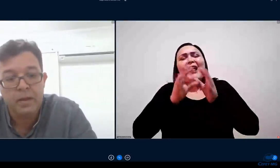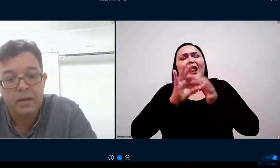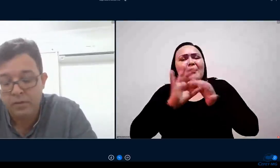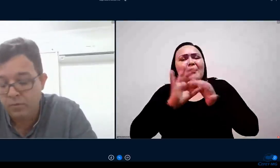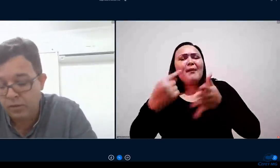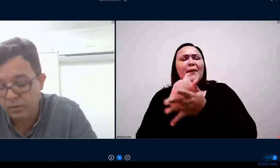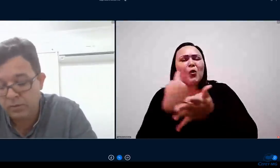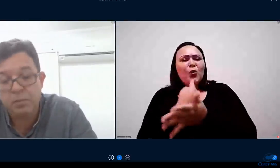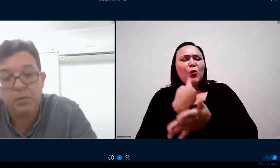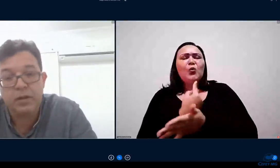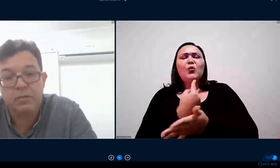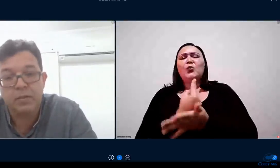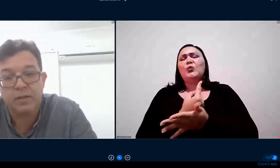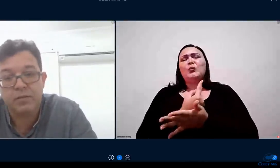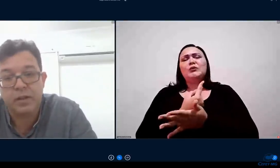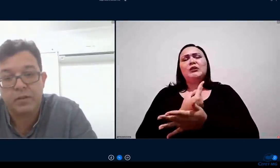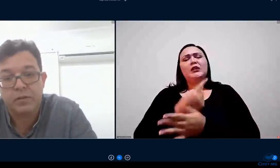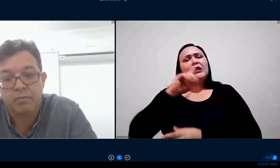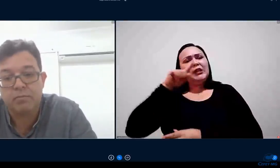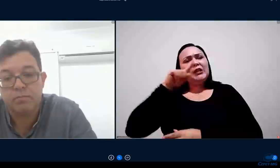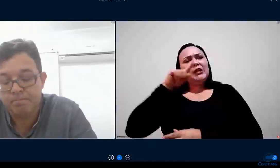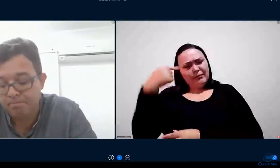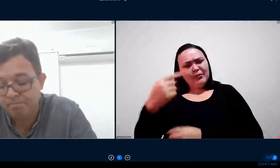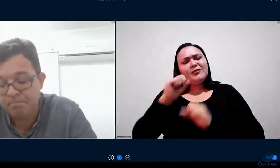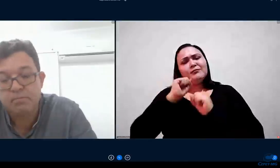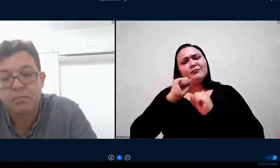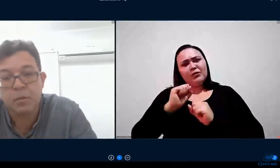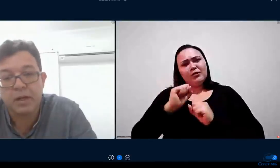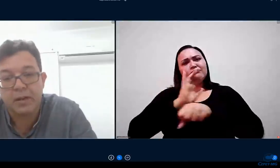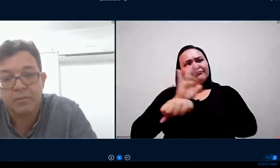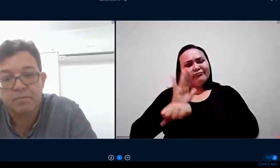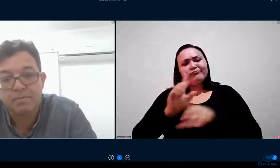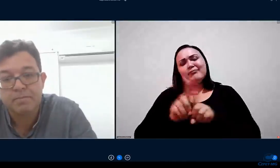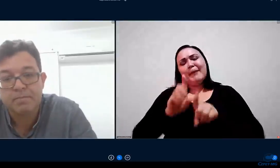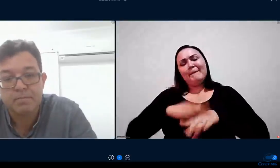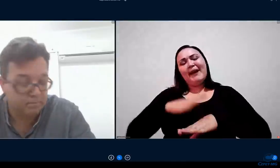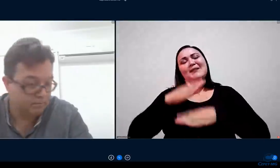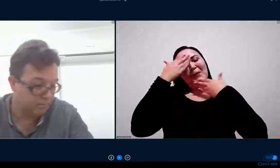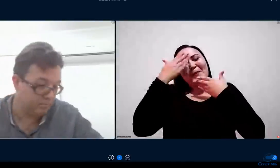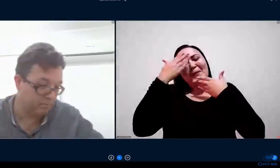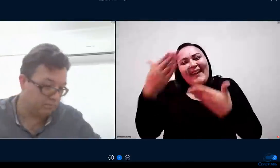e volto a contribuir mais à frente muito obrigado